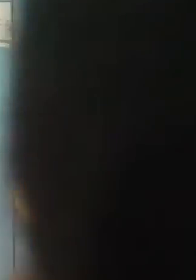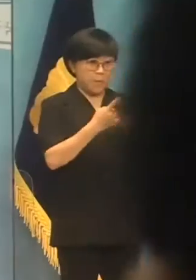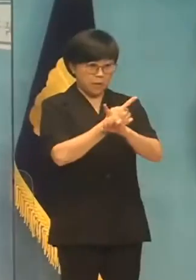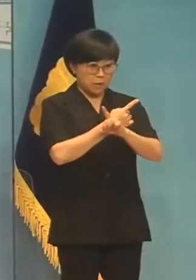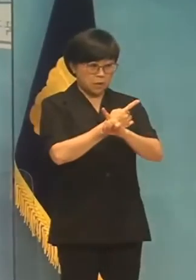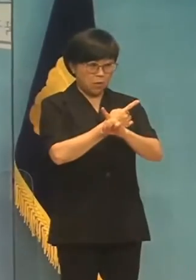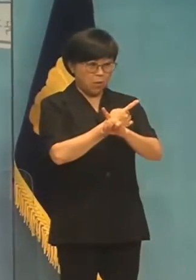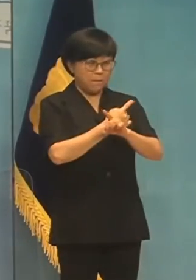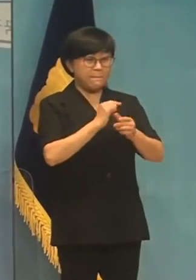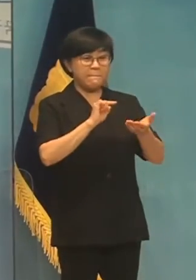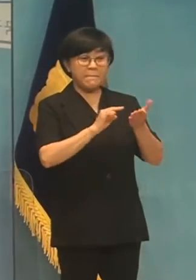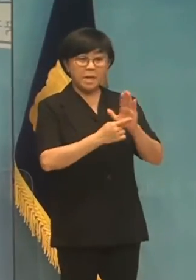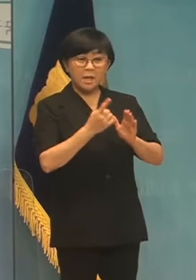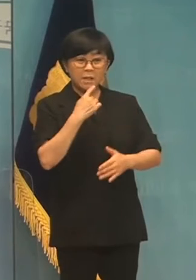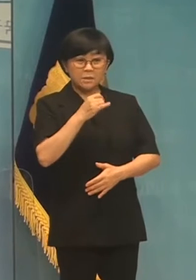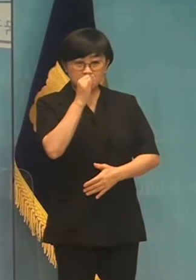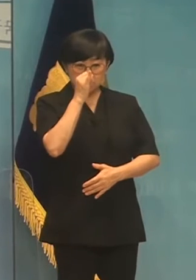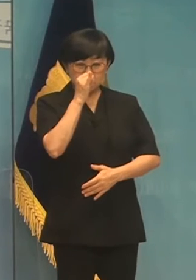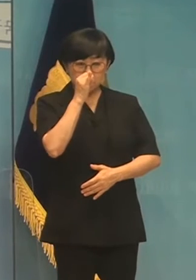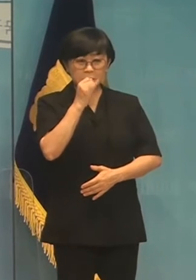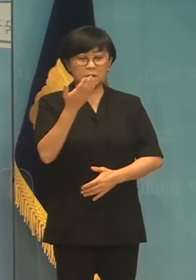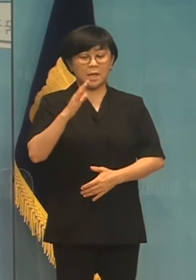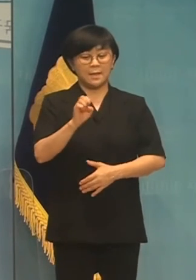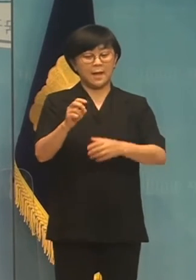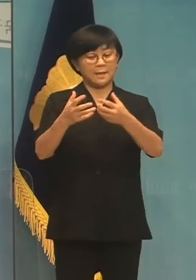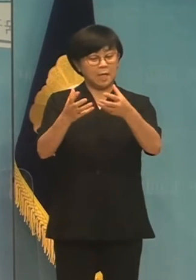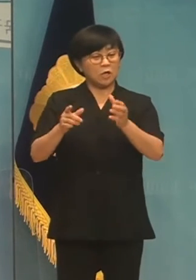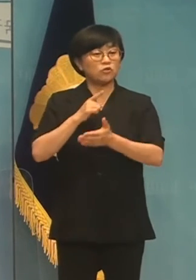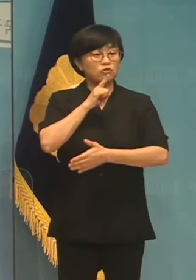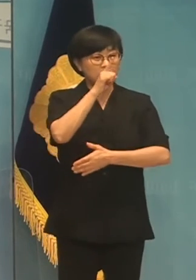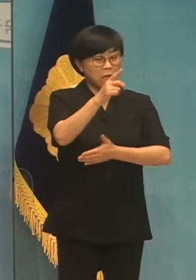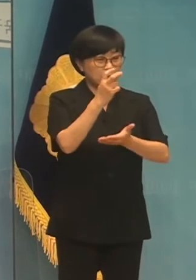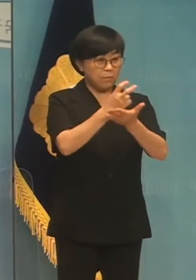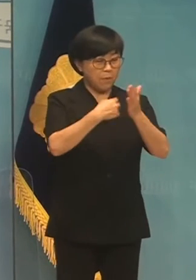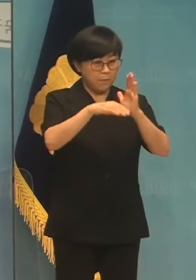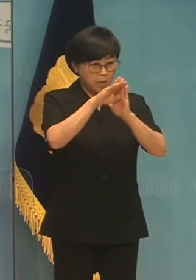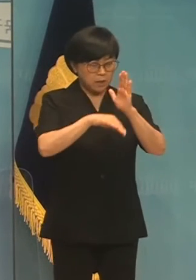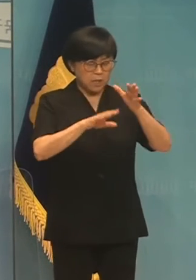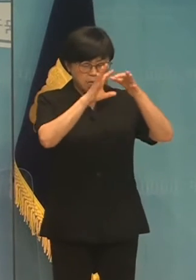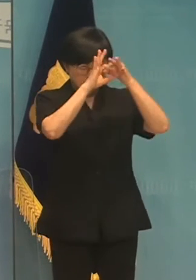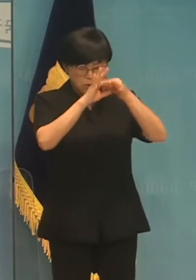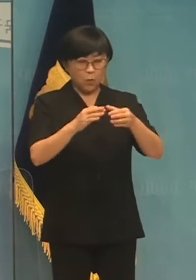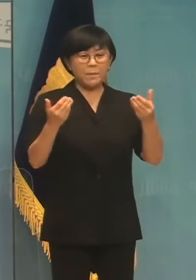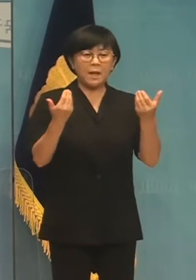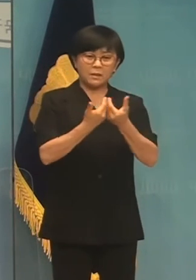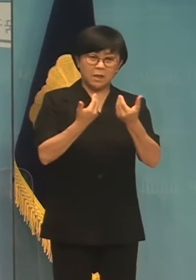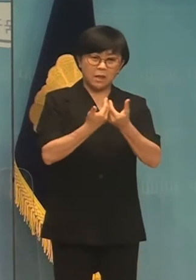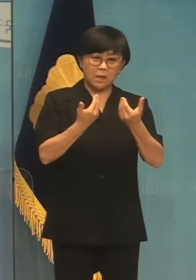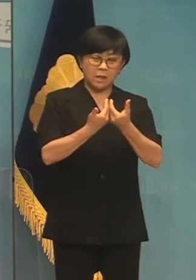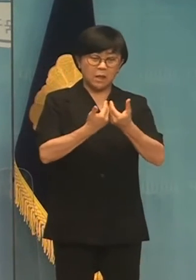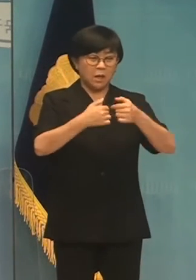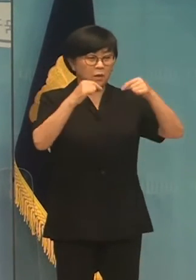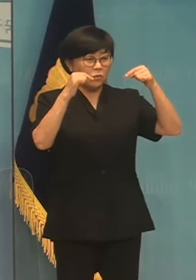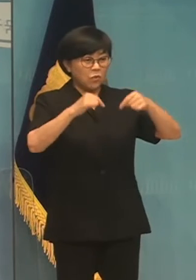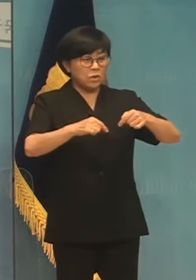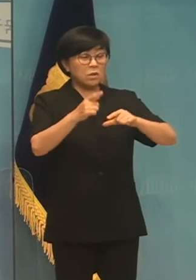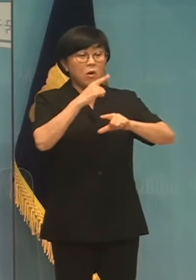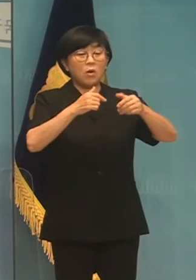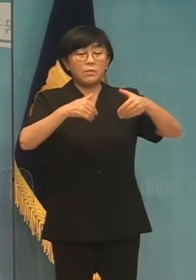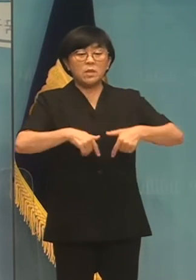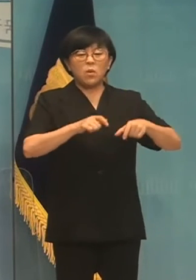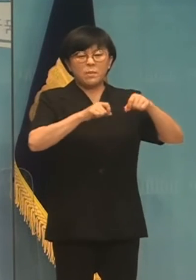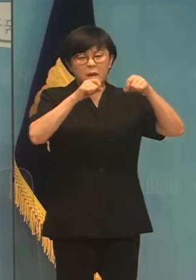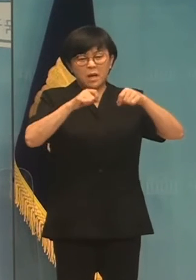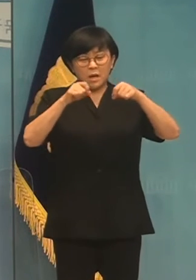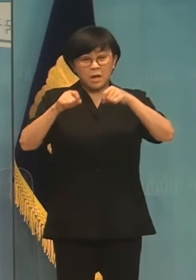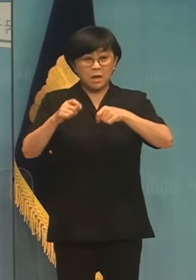지정한 바 있었습니다. 야당이 주장하는 법안에 대해서 줄곧 반대하거나 논의를 더 해야 한다며